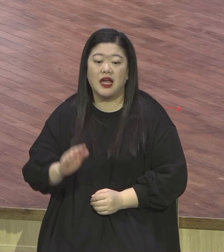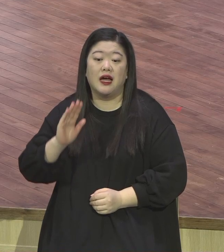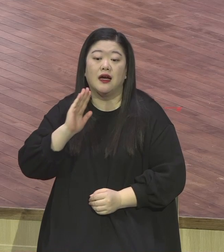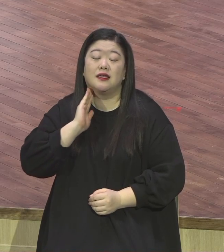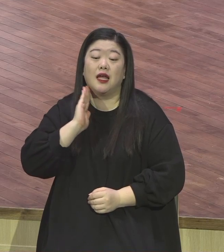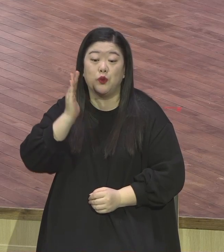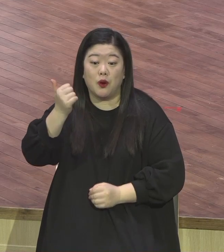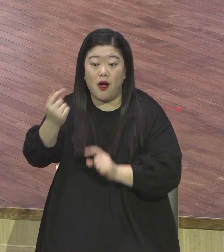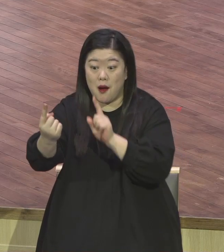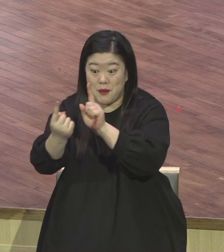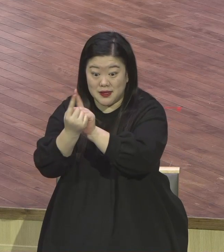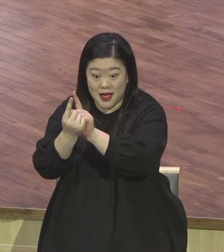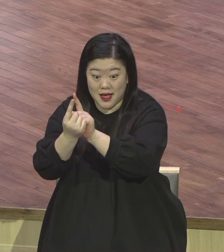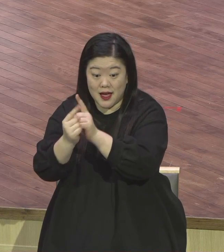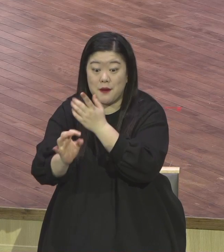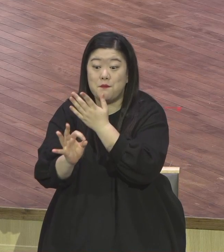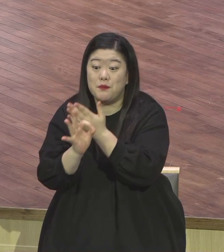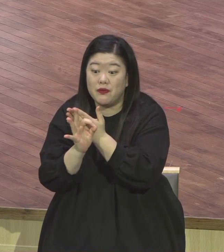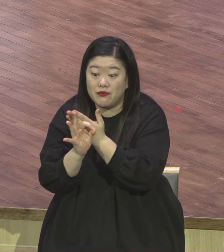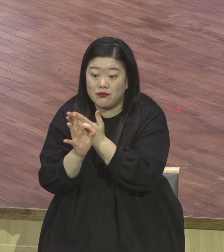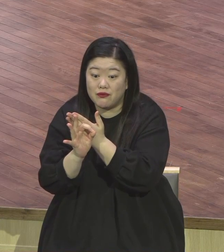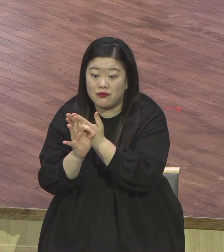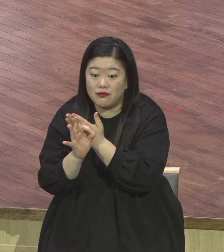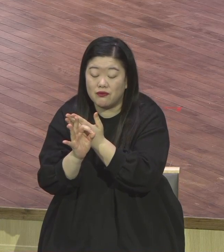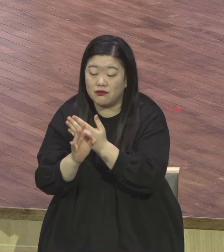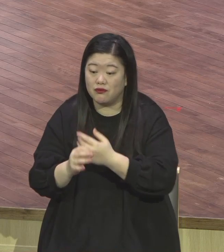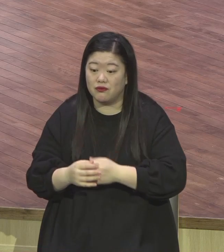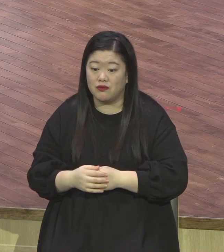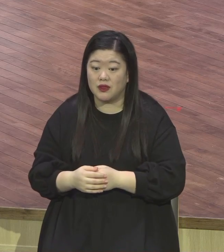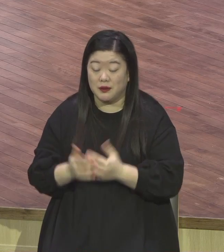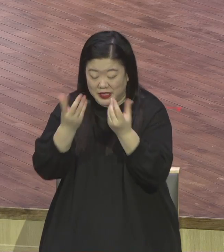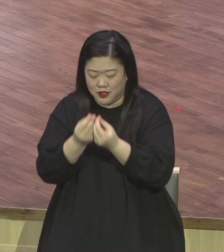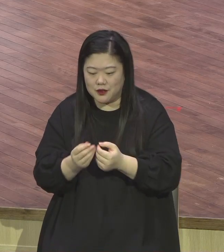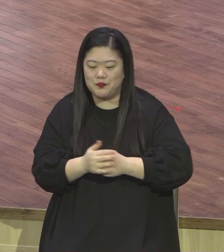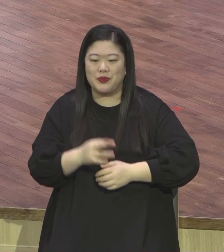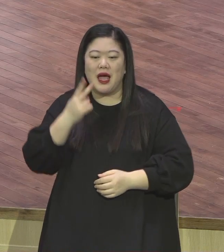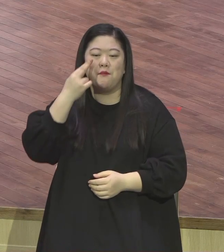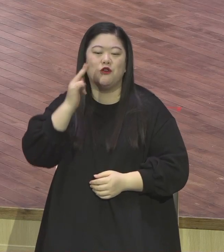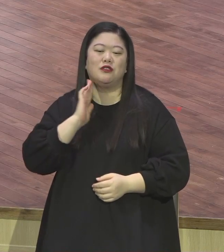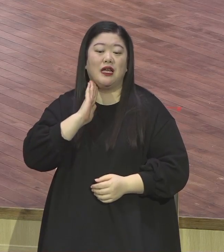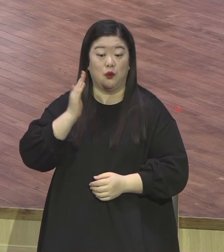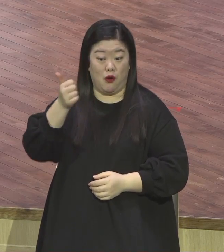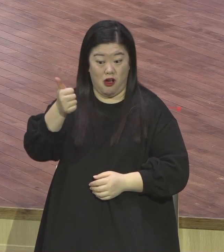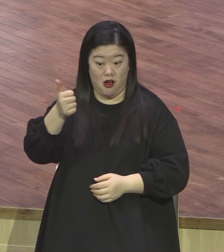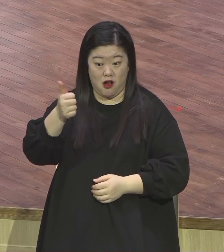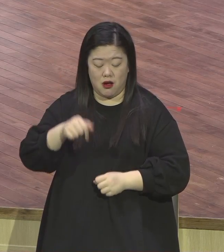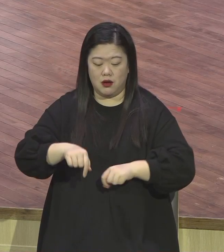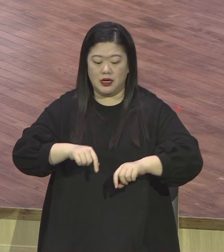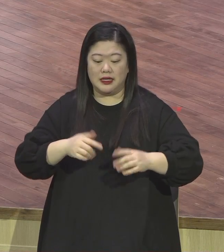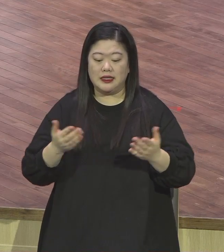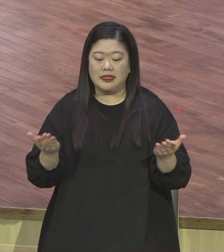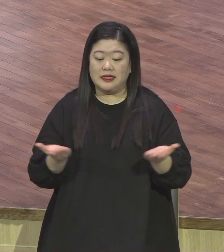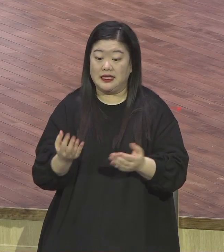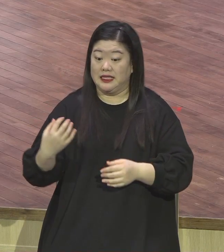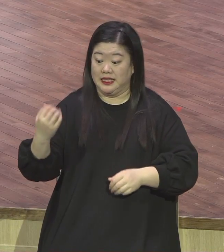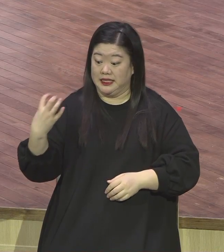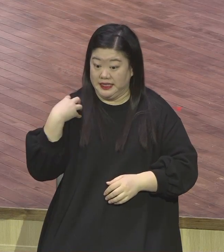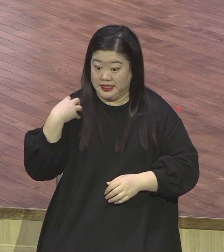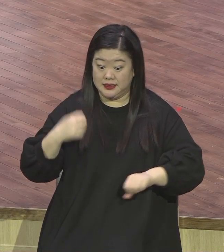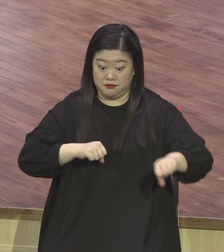반지단 딱 싫어하게 하지만 내려오면 사수에 오면 그냥 친구예요 그냥 그런 게 그런데 매이지